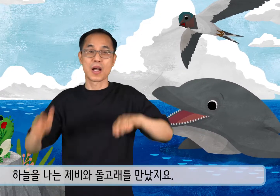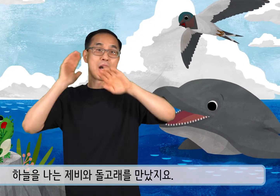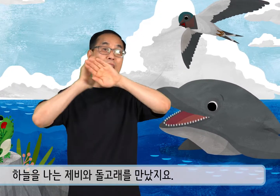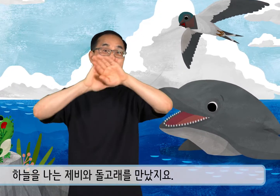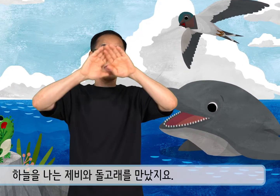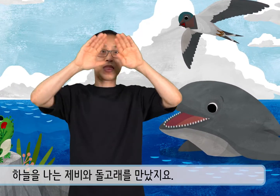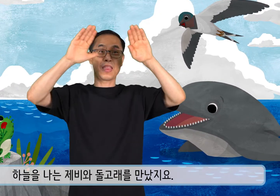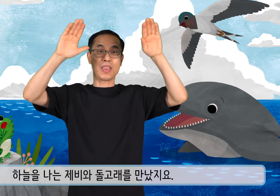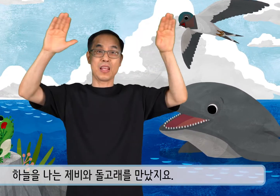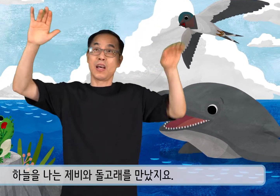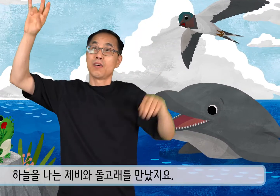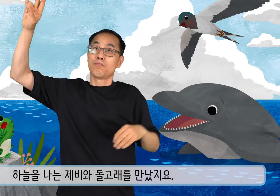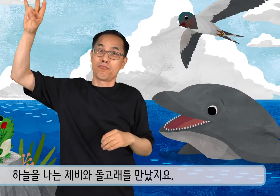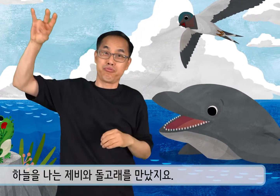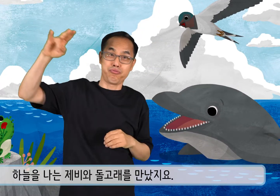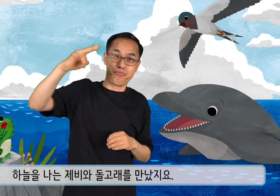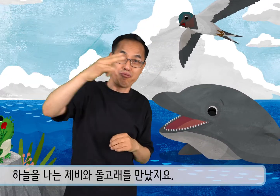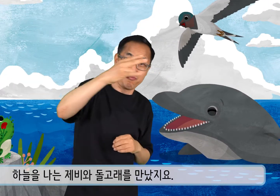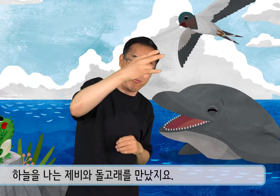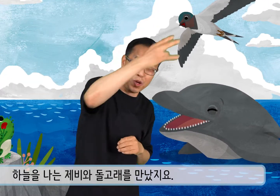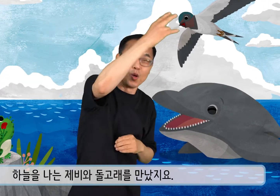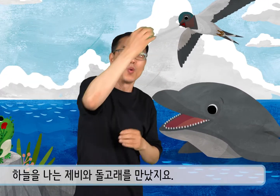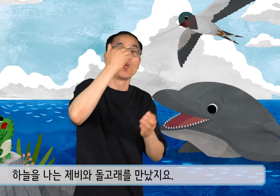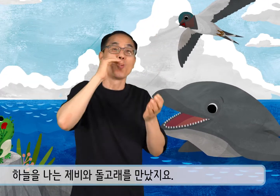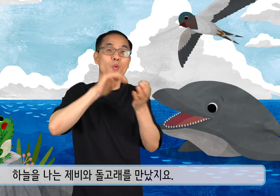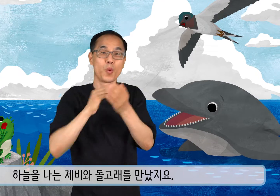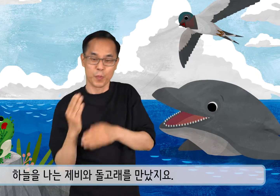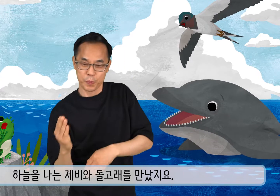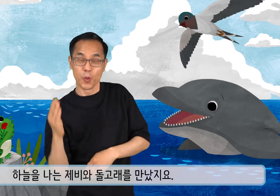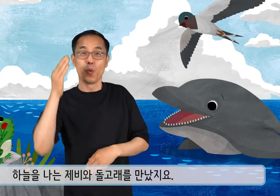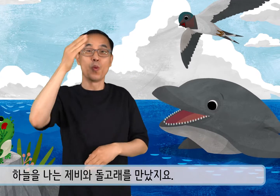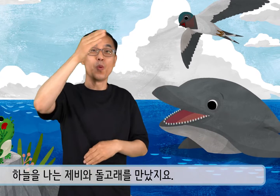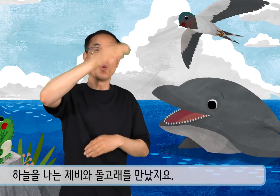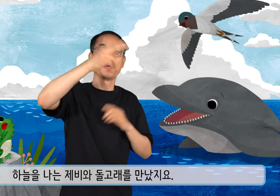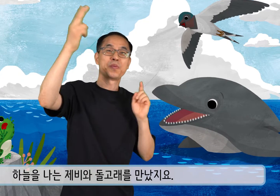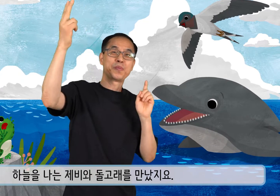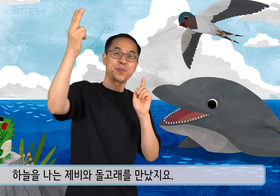하늘을 나는 제비와 돌고래를 만났지요.